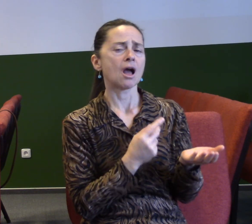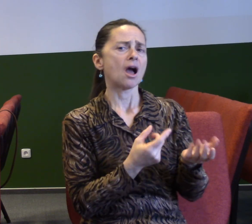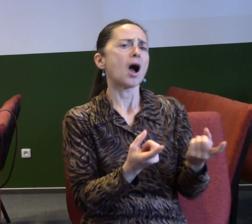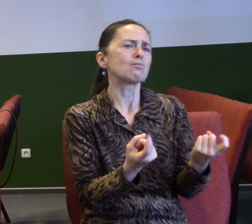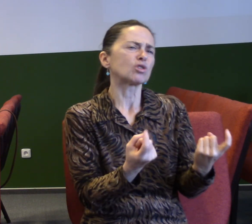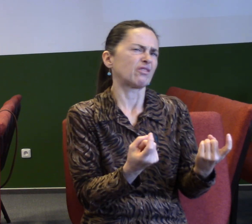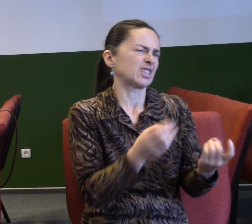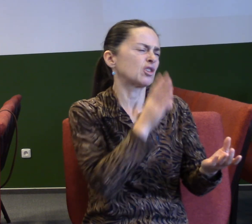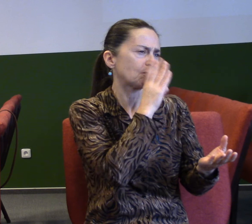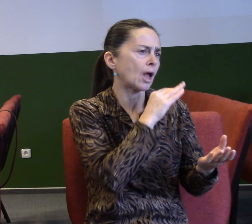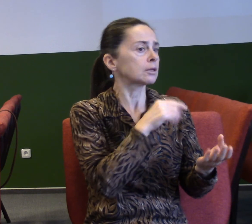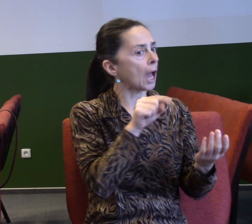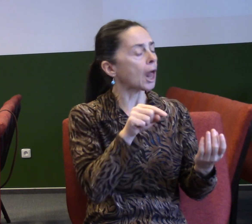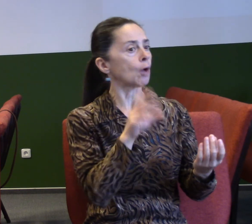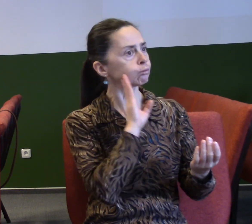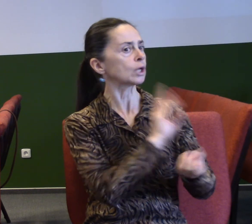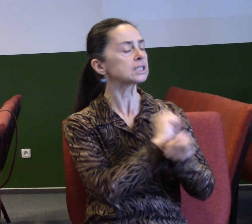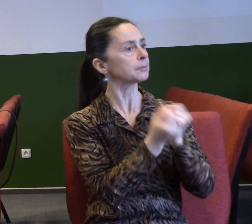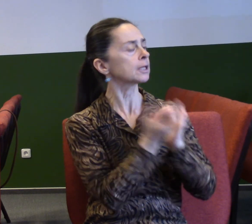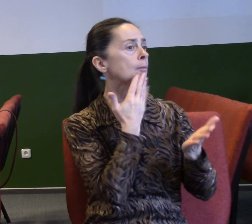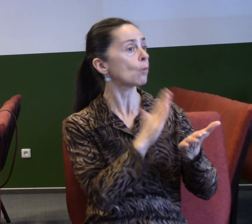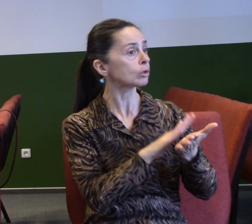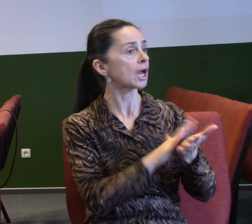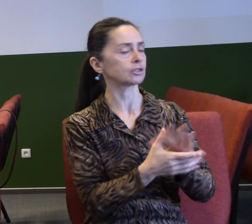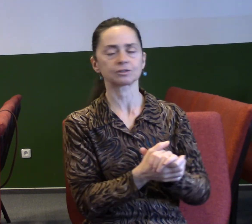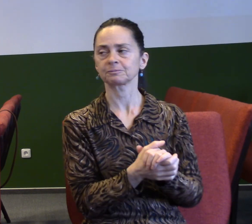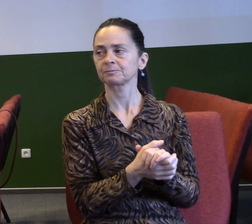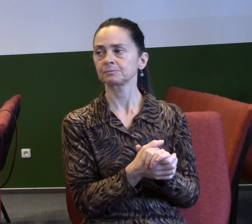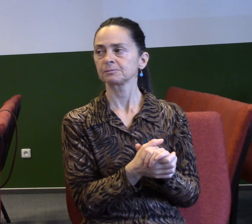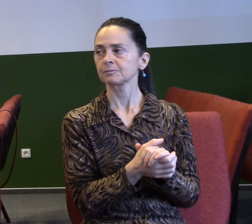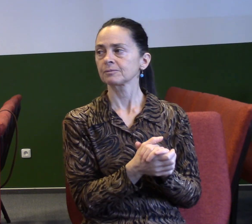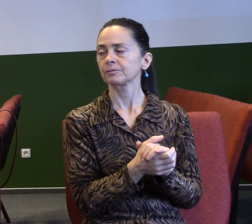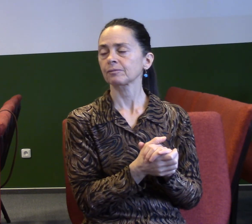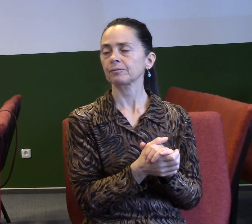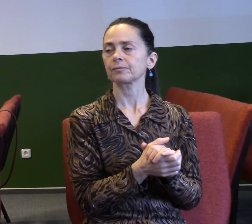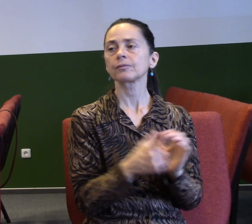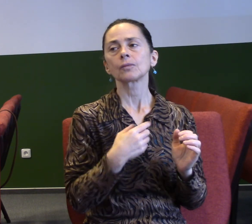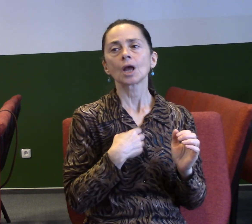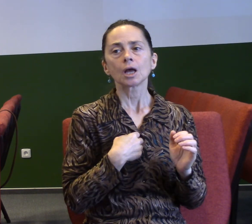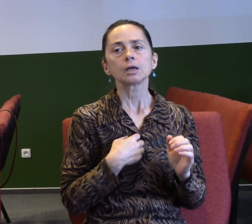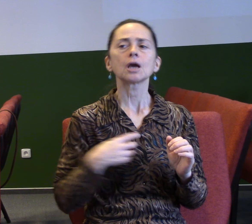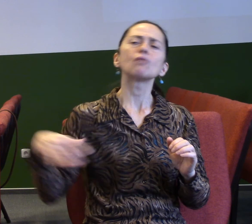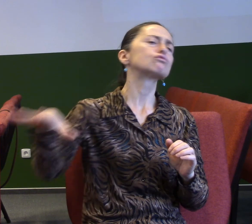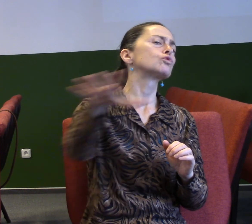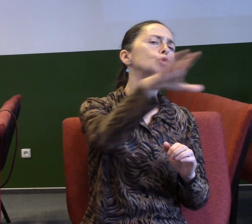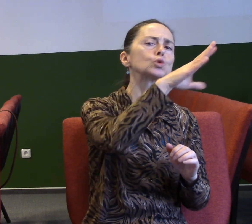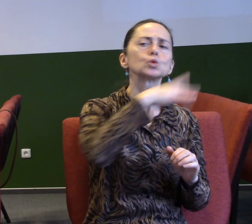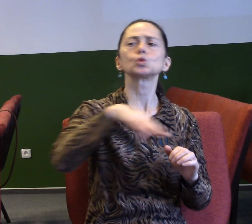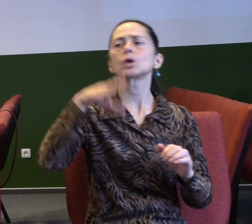dneska víc než o všech sociálních vazbách, všude možně, mluvím o tom prostředí, kam nás pán Bůh přivedl do